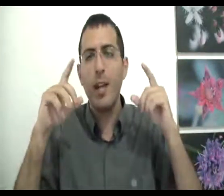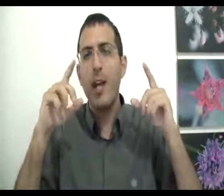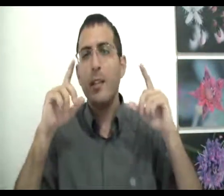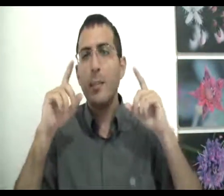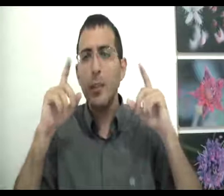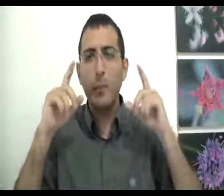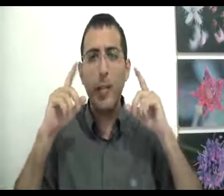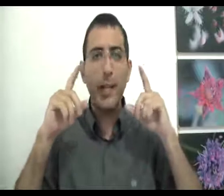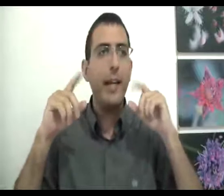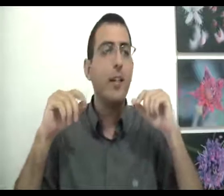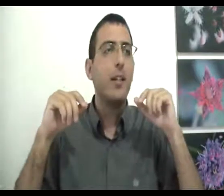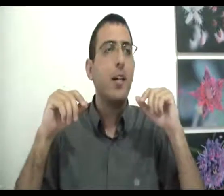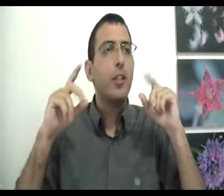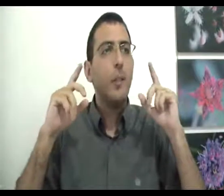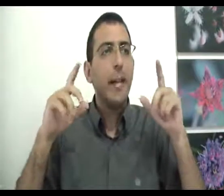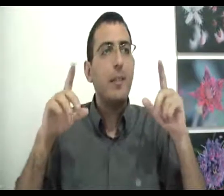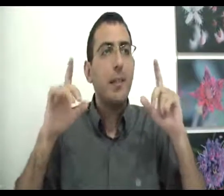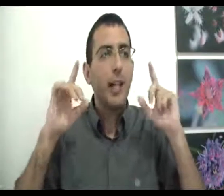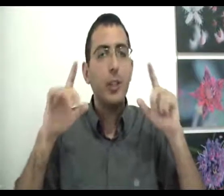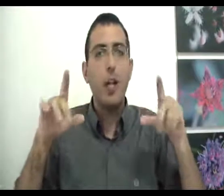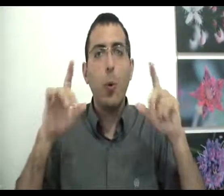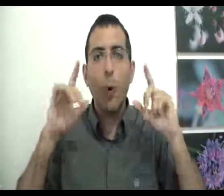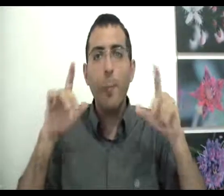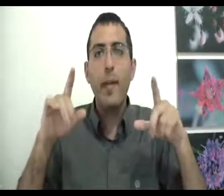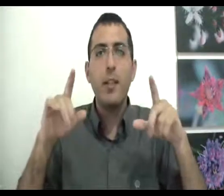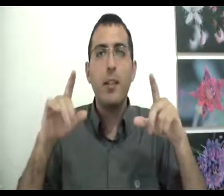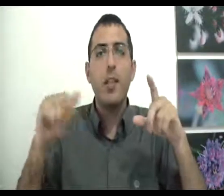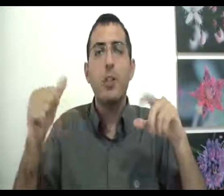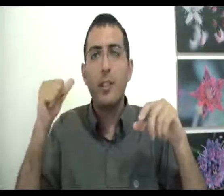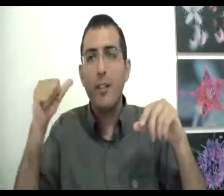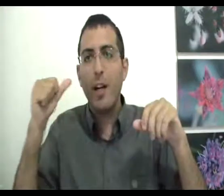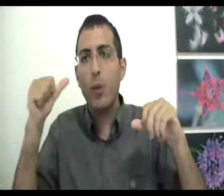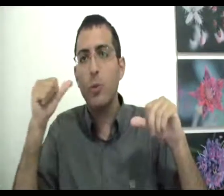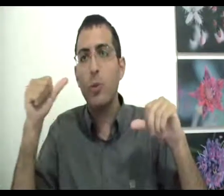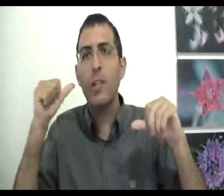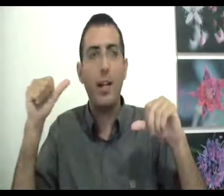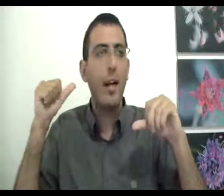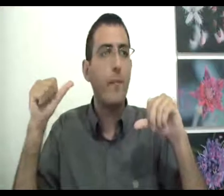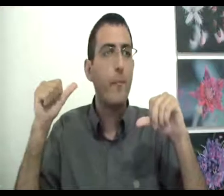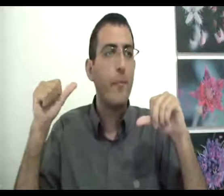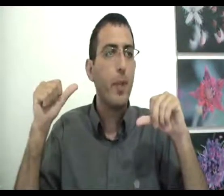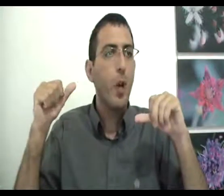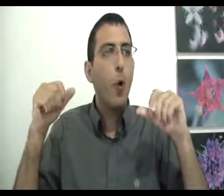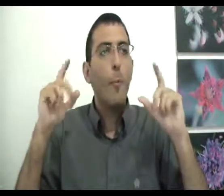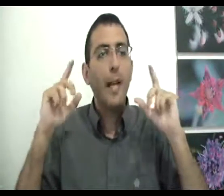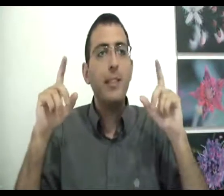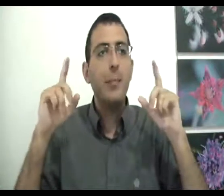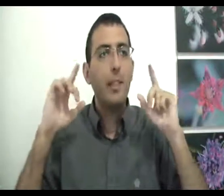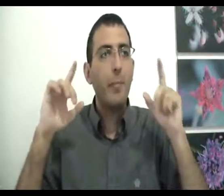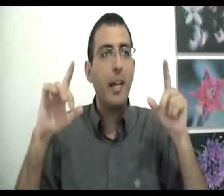שמי שתבונה נראה שבעצם כאשר הוא אומר שדבר כלשהו קרה הוא בעצם מדבר